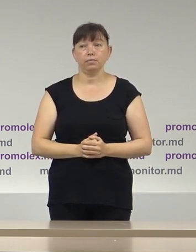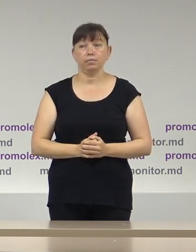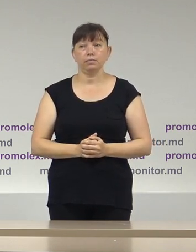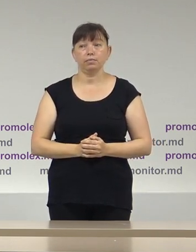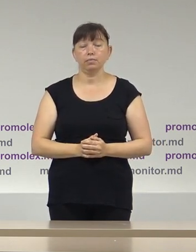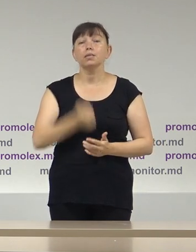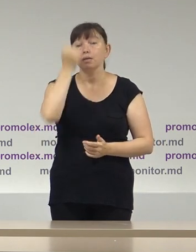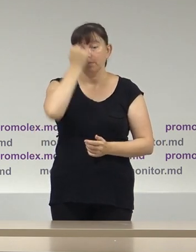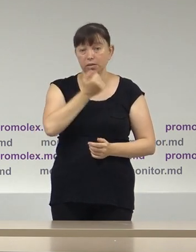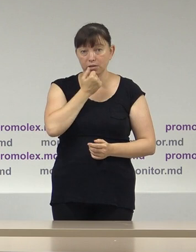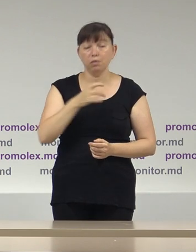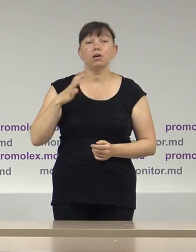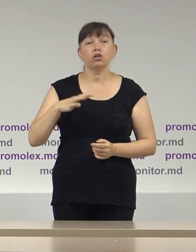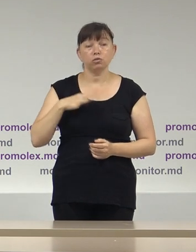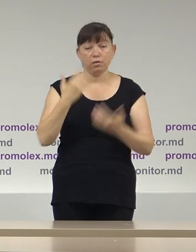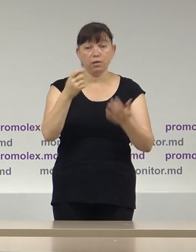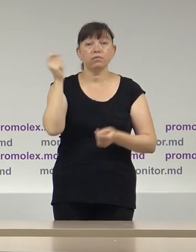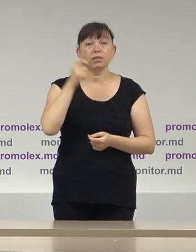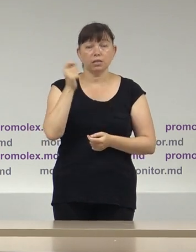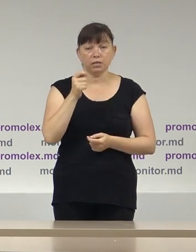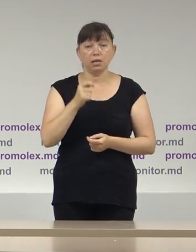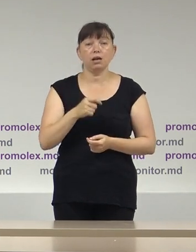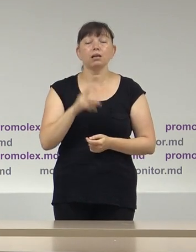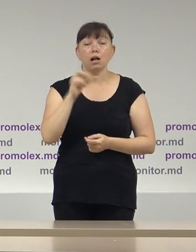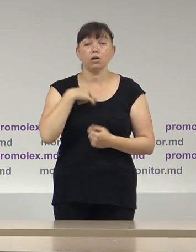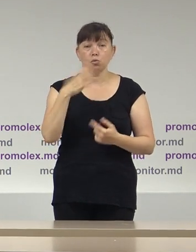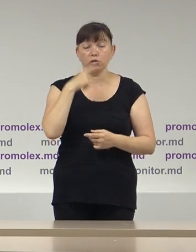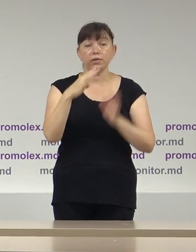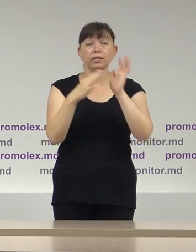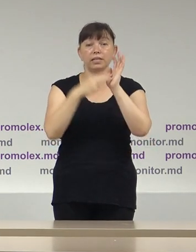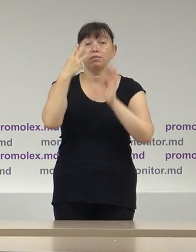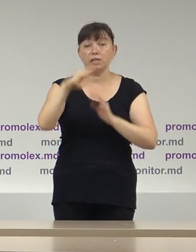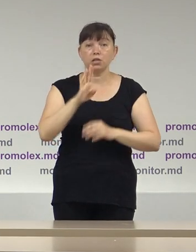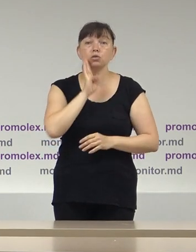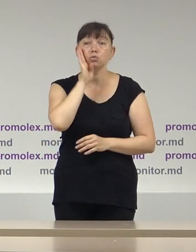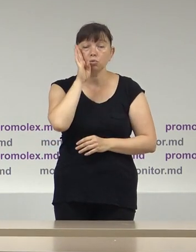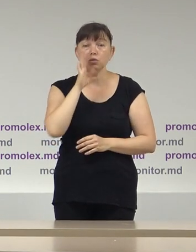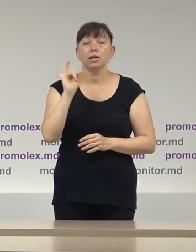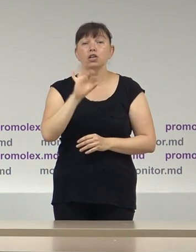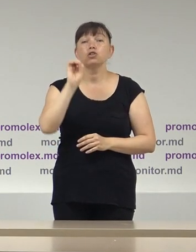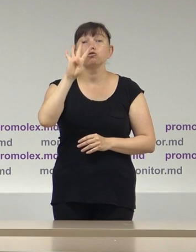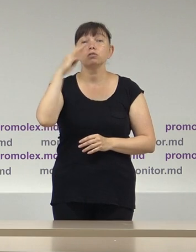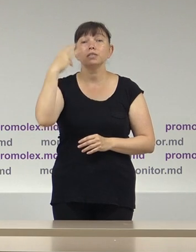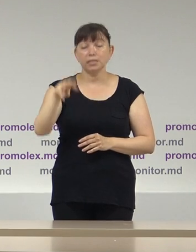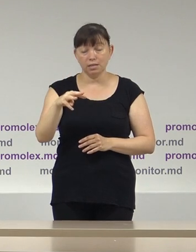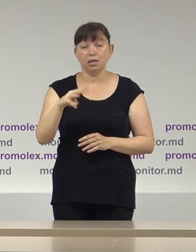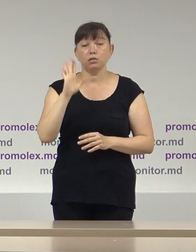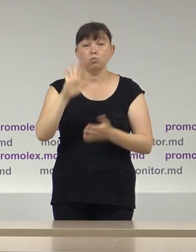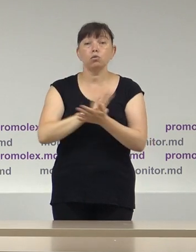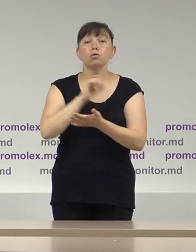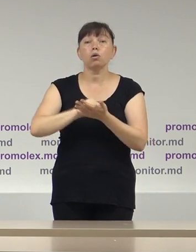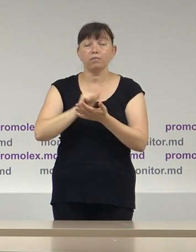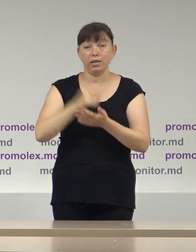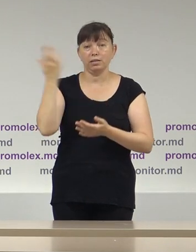Și eu vă mulțumesc și vă așteptăm duminică, după cum spuneam, la 9.30 dimineața și la 14.30 la conferințele de